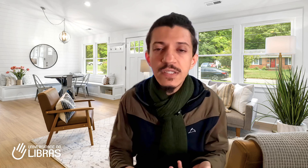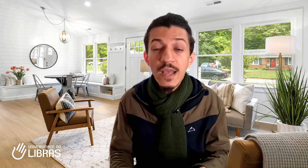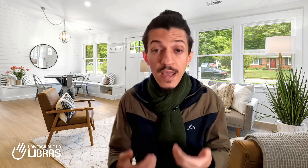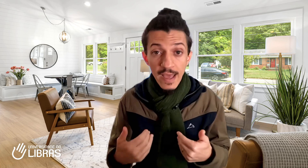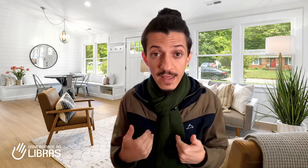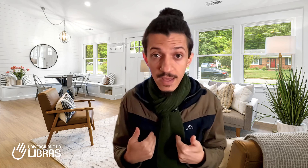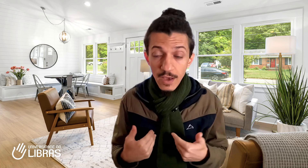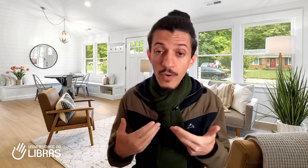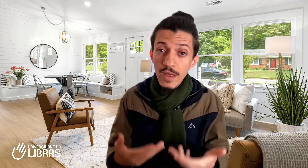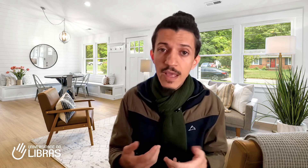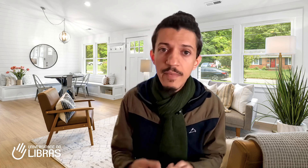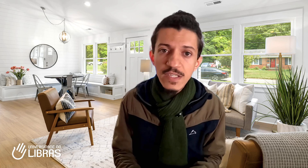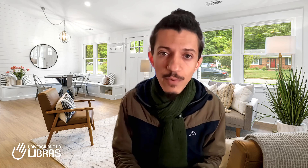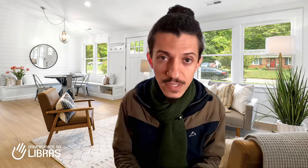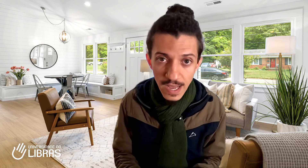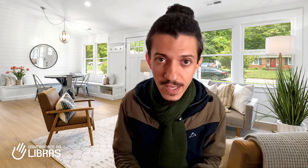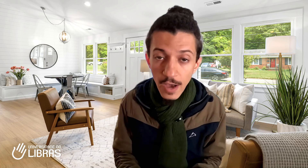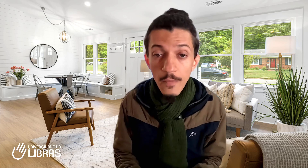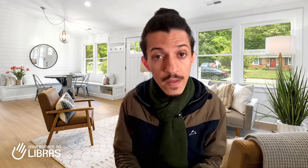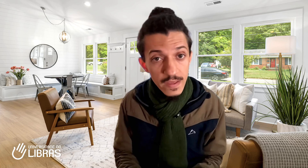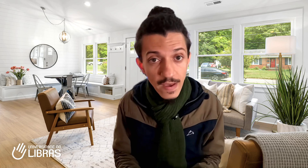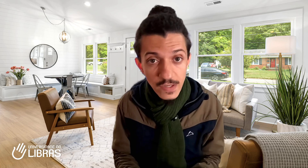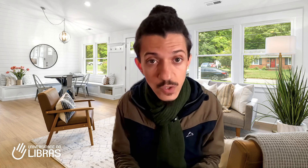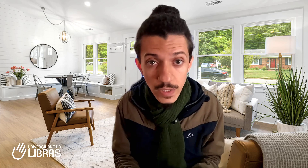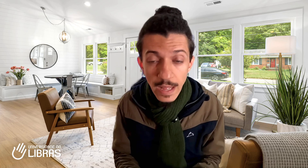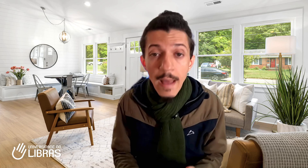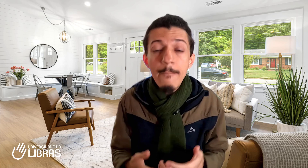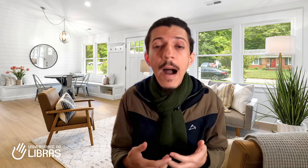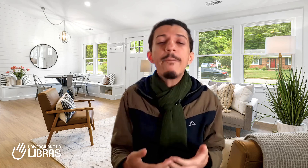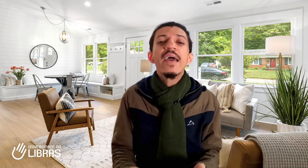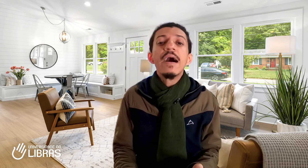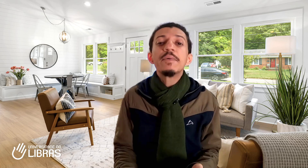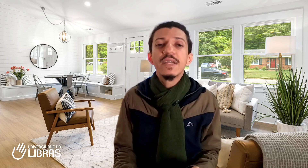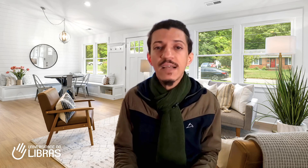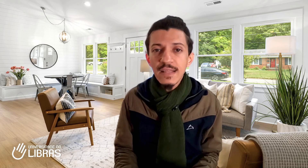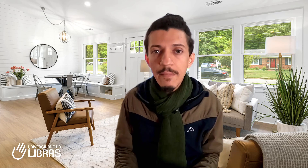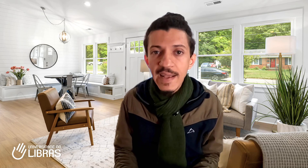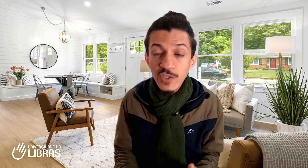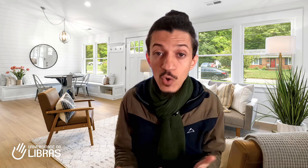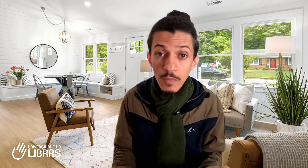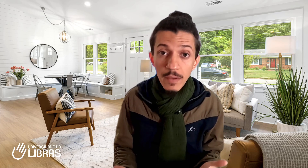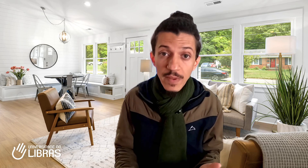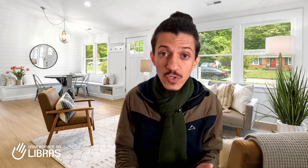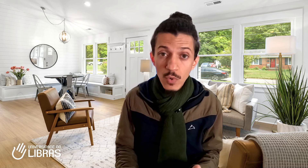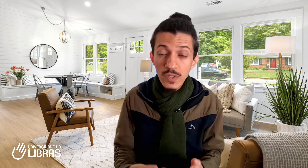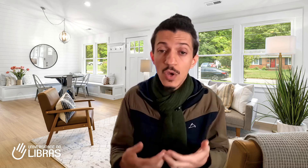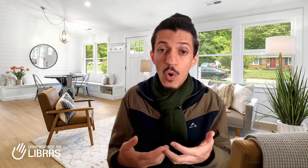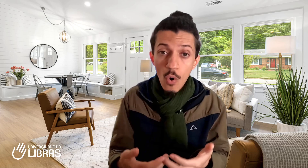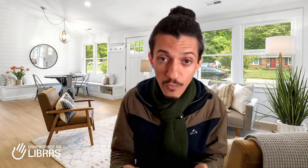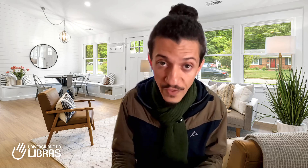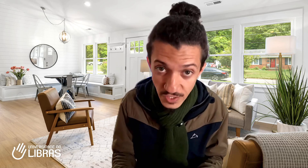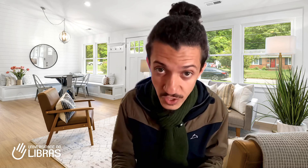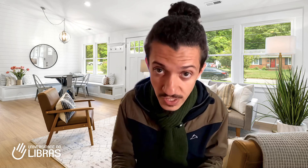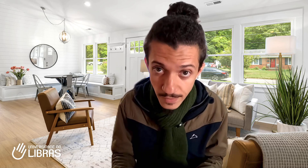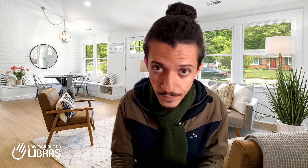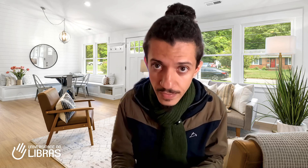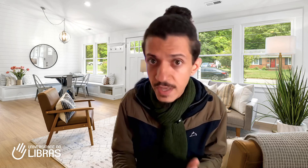é que eu e a minha esposa Raquel, que é surda, mapeamos exatamente como que pessoas ouvintes, que